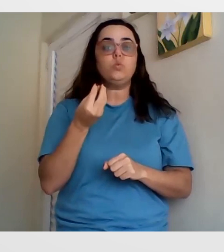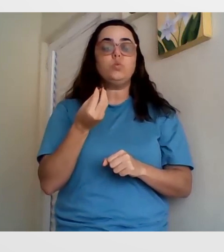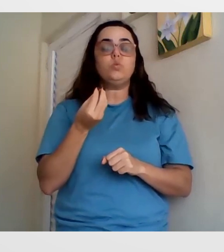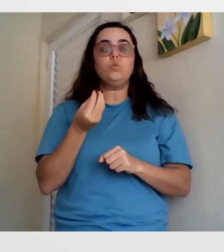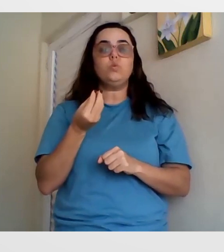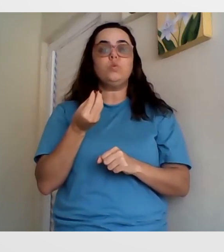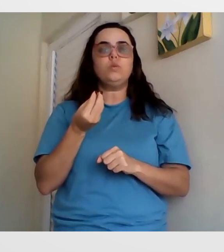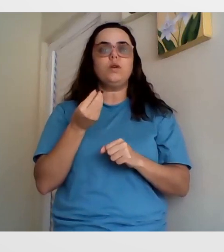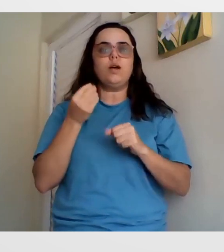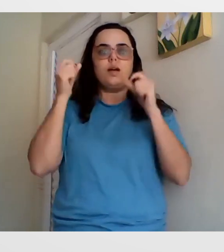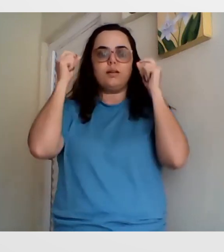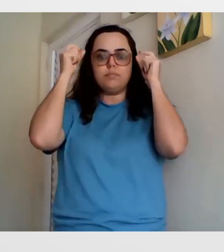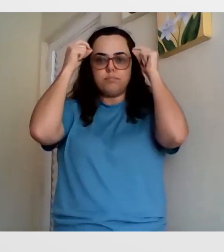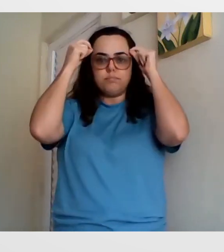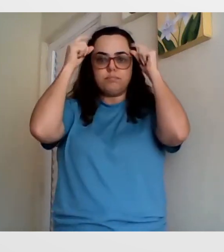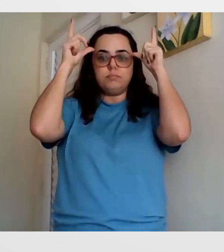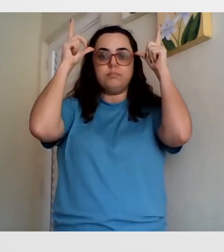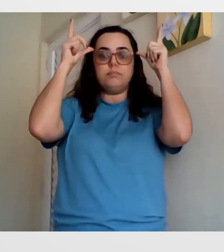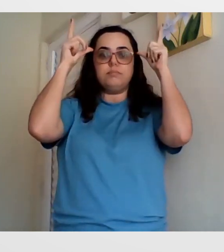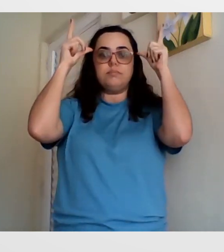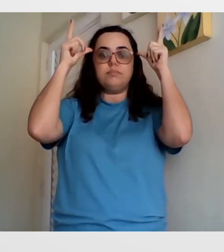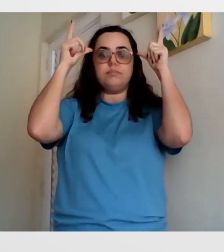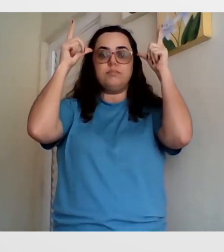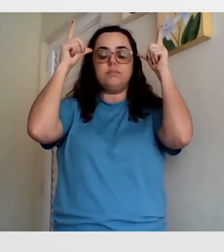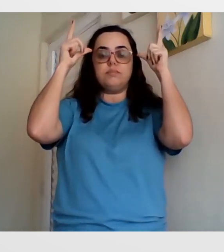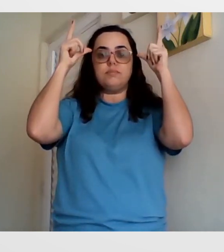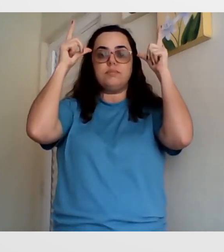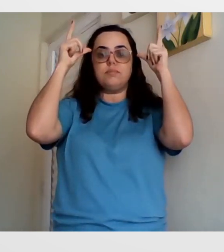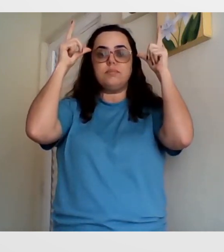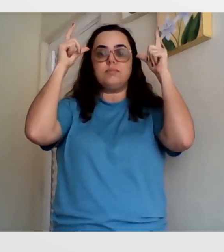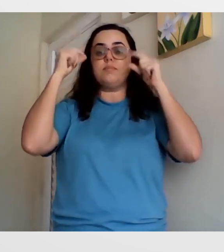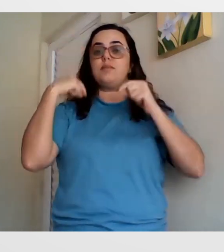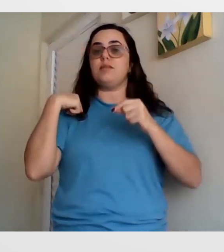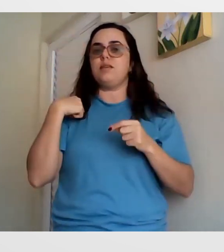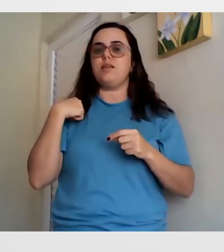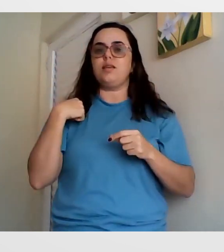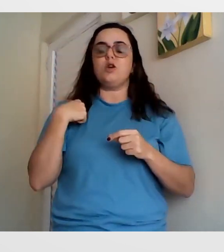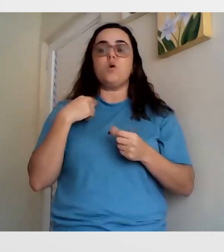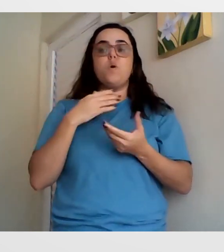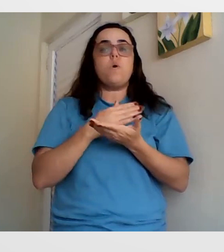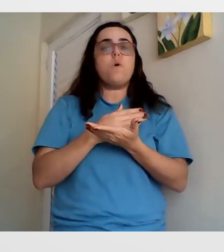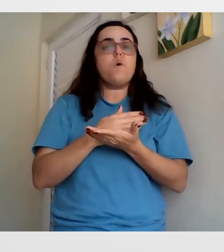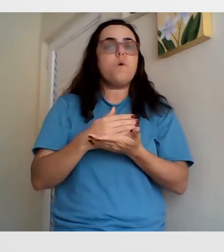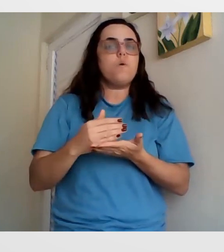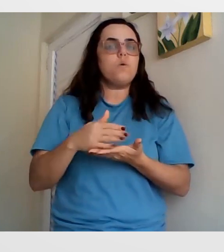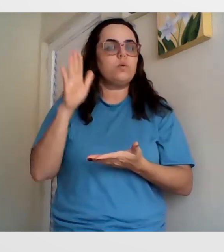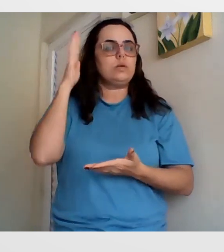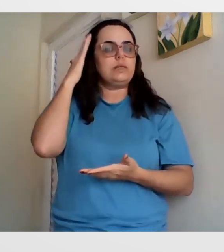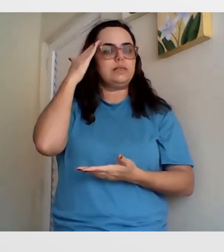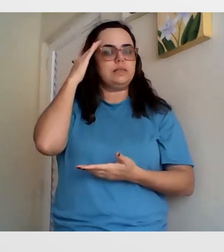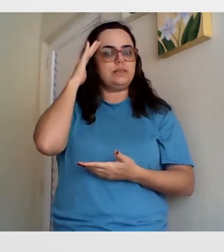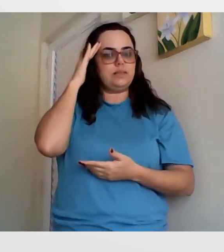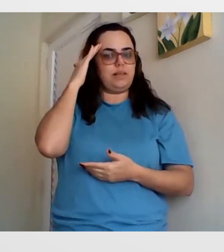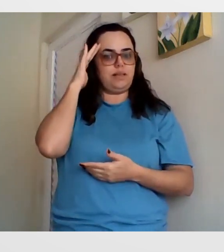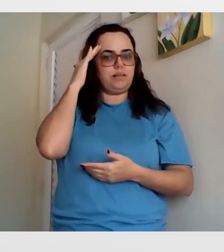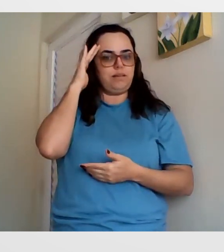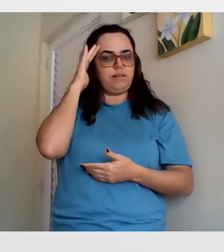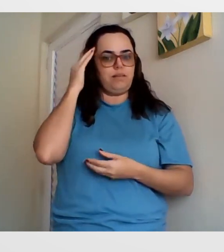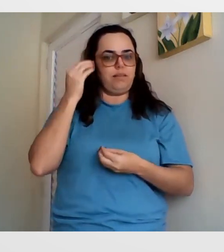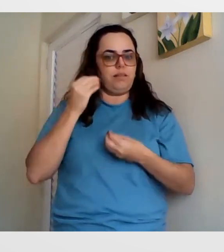tem tudo. Isso abriu a minha mente. Isso me animou a continuar a estudar. E foi daí que eu comecei a entender o